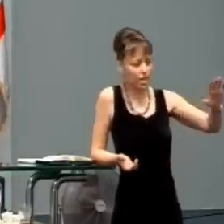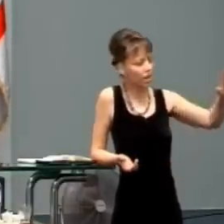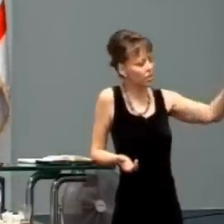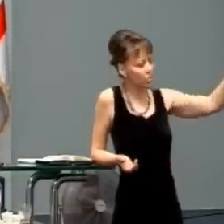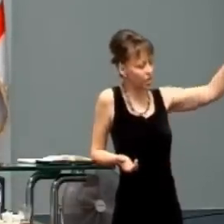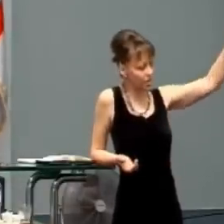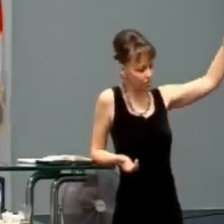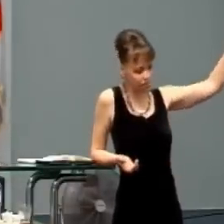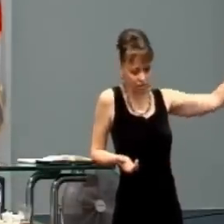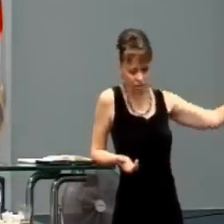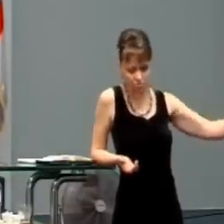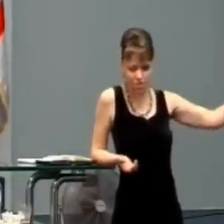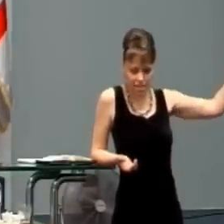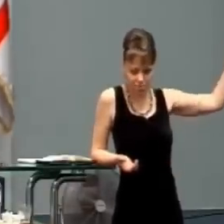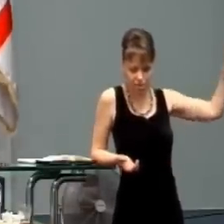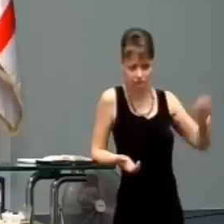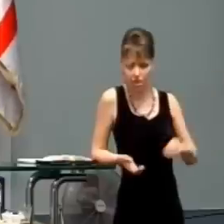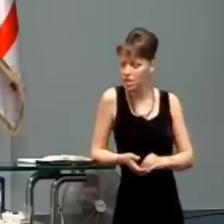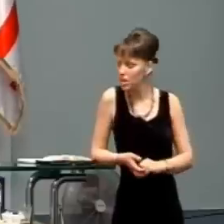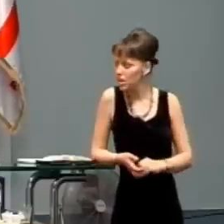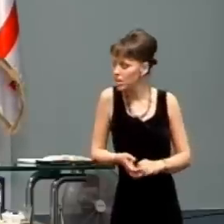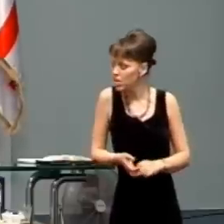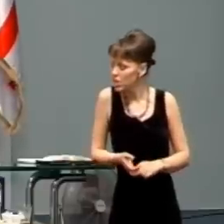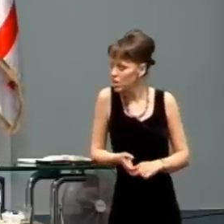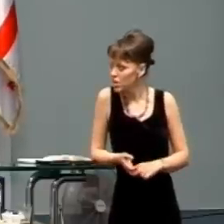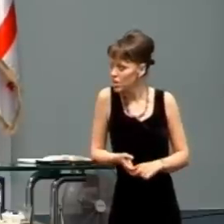Lekár nám ukazoval rengenové snímky.